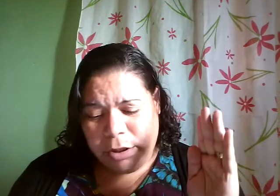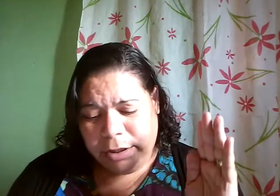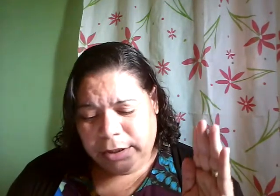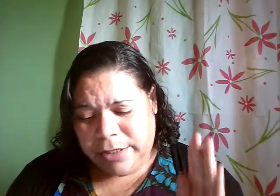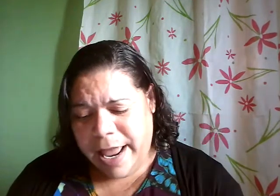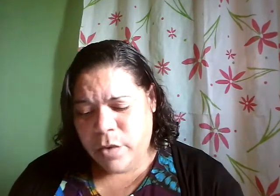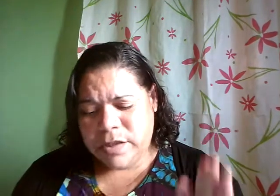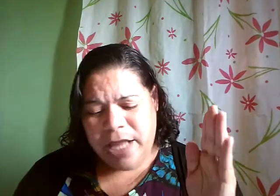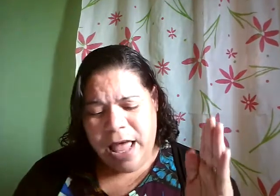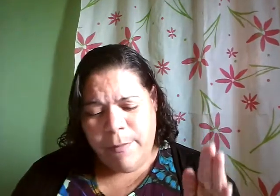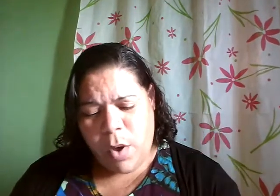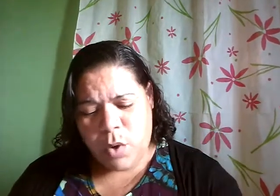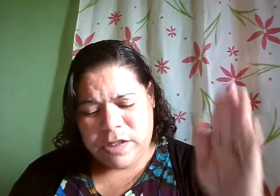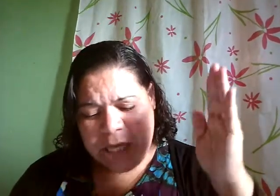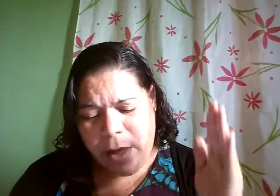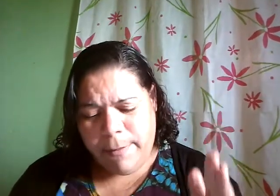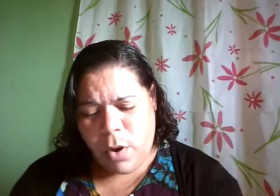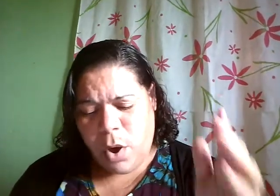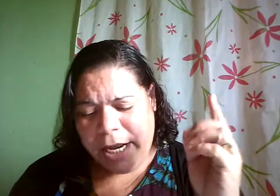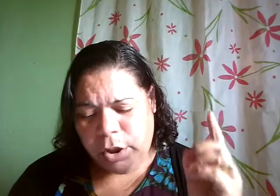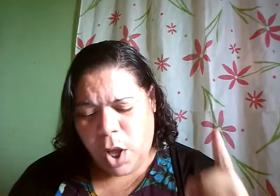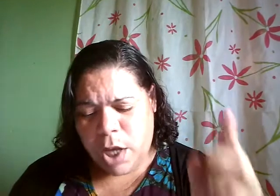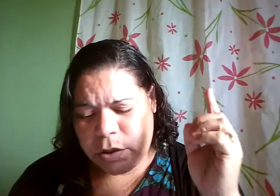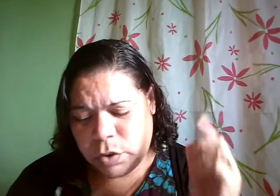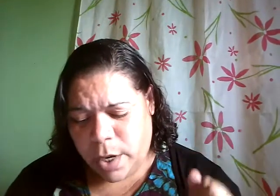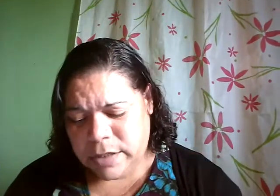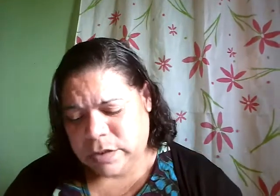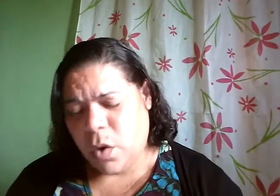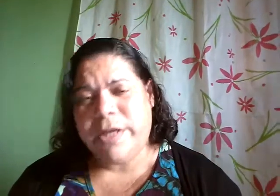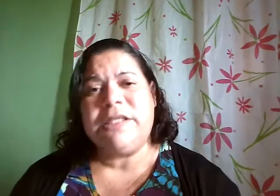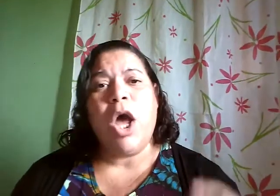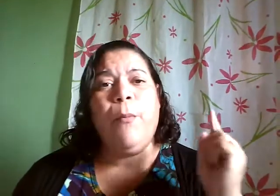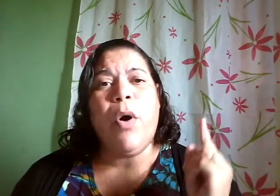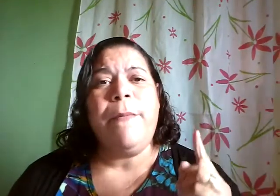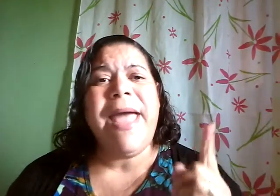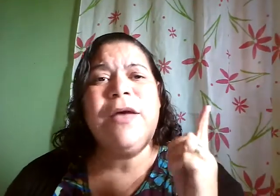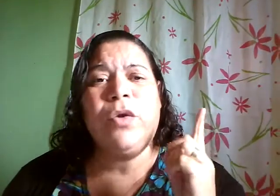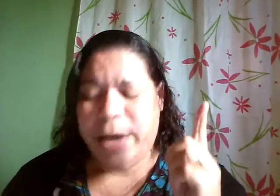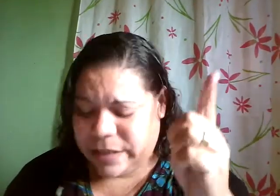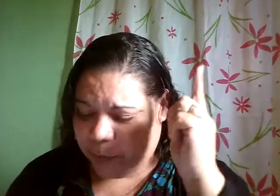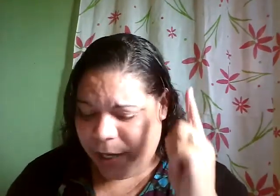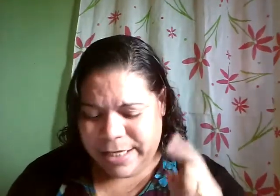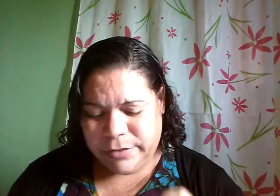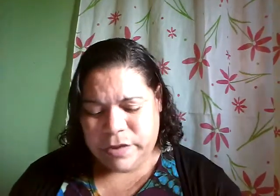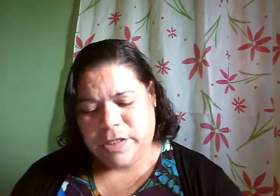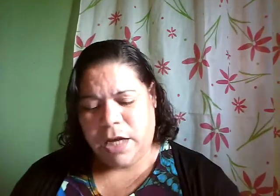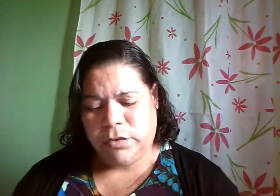Deus derramou o seu amor em nossos corações, por meio do Espírito Santo,